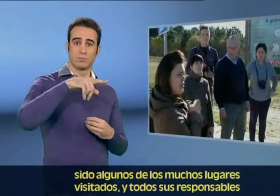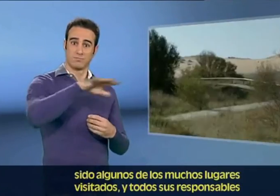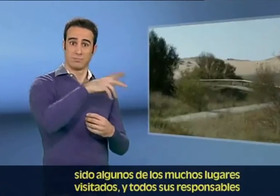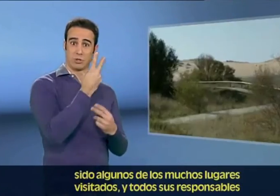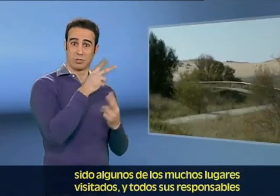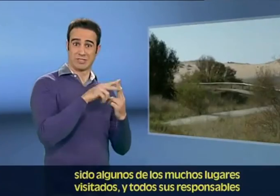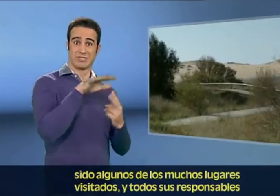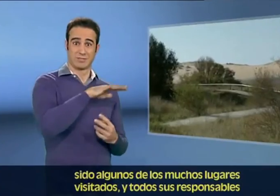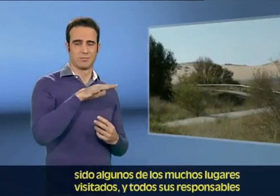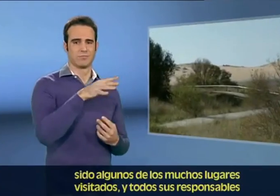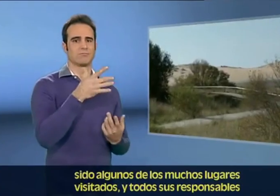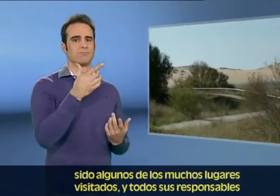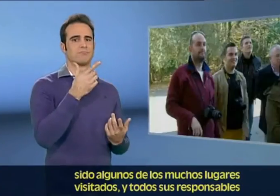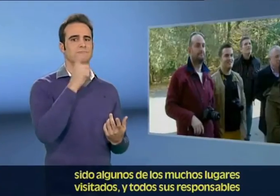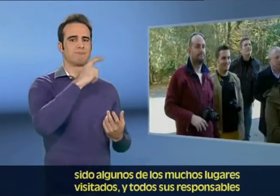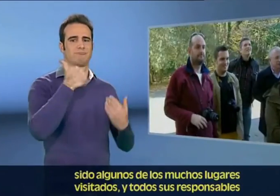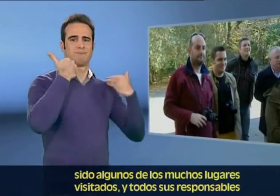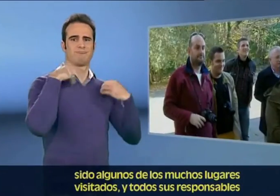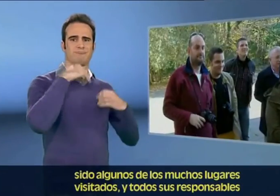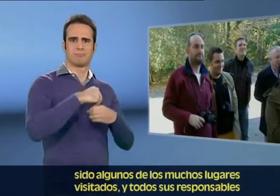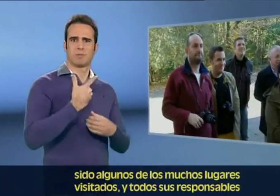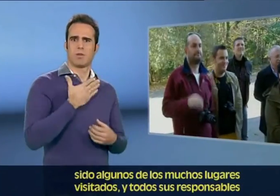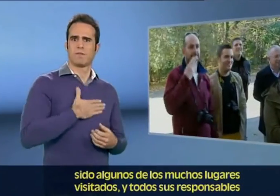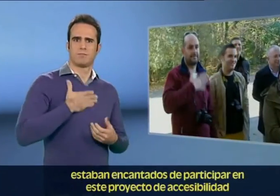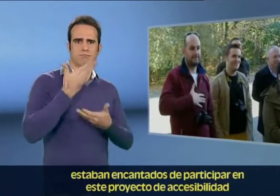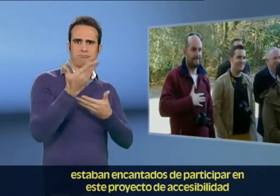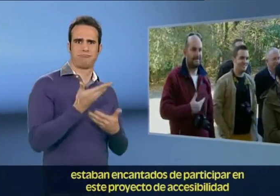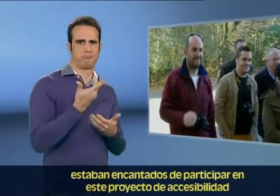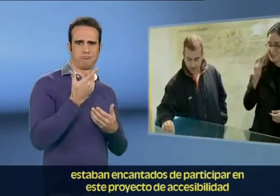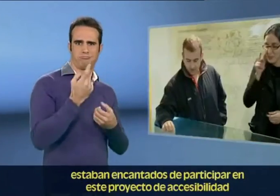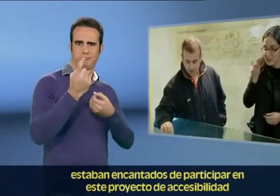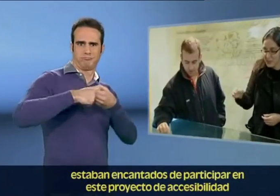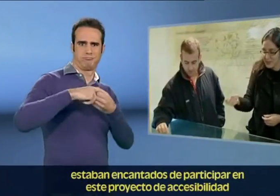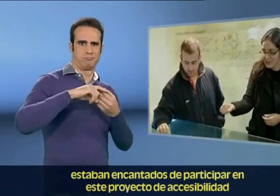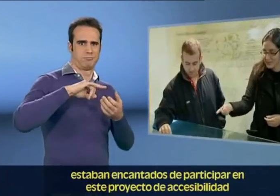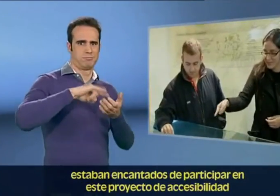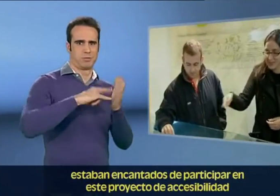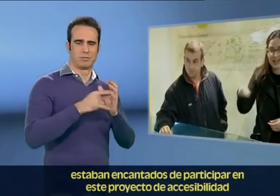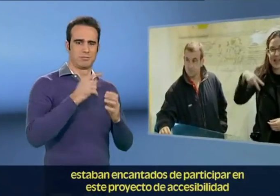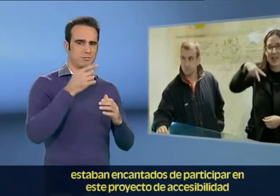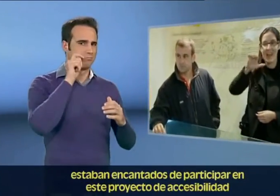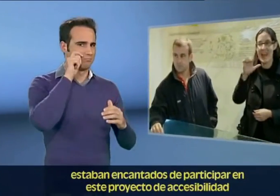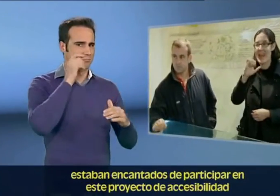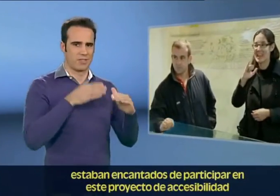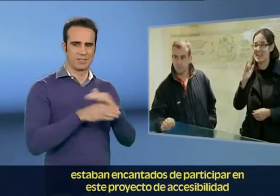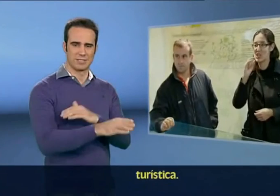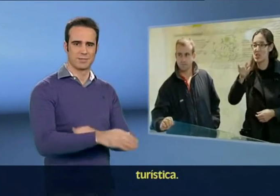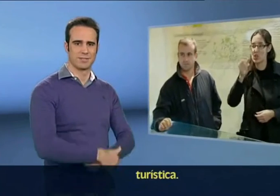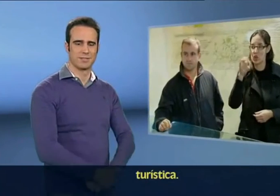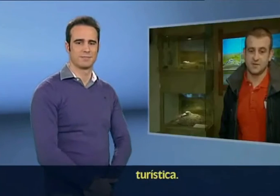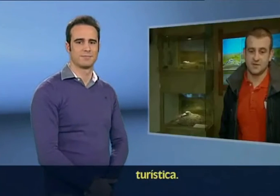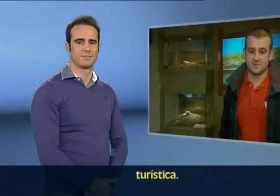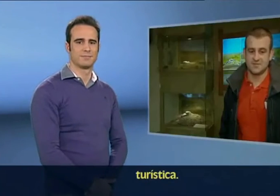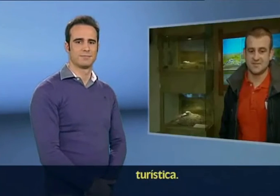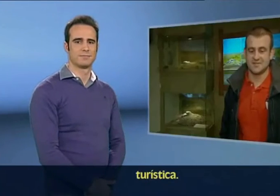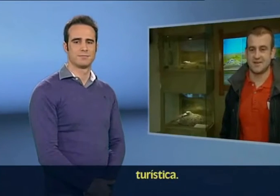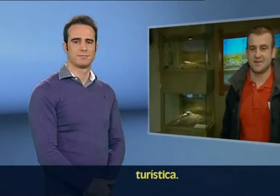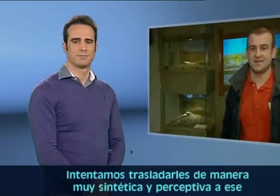sus responsables estaban encantados de participar en este proyecto de accesibilidad turística. Intentamos trasladarle